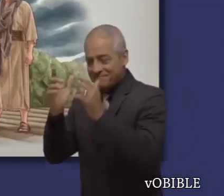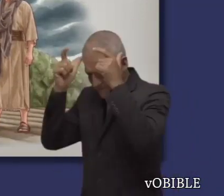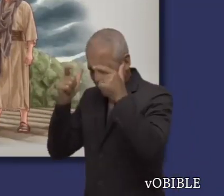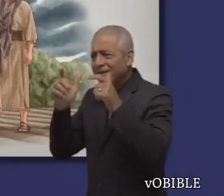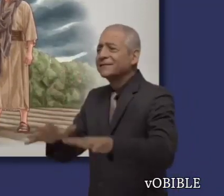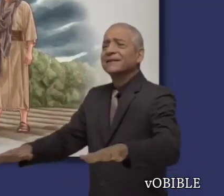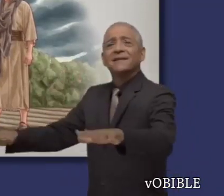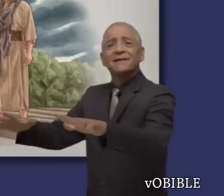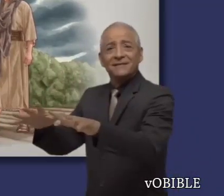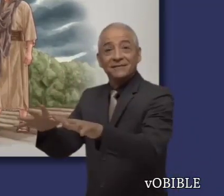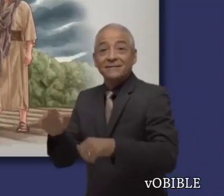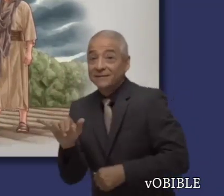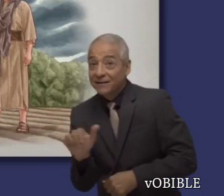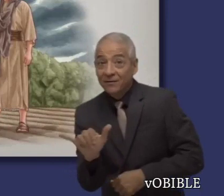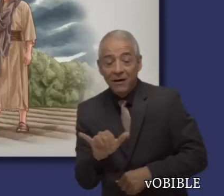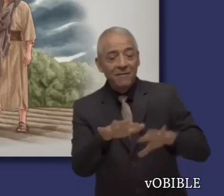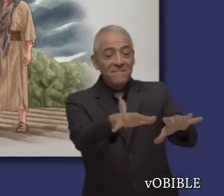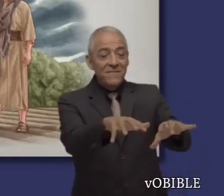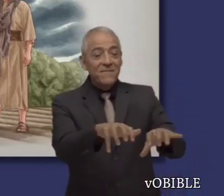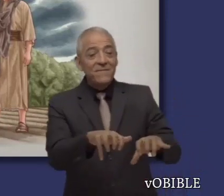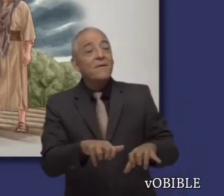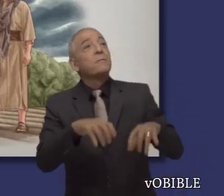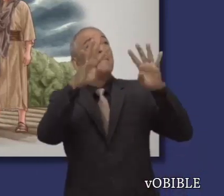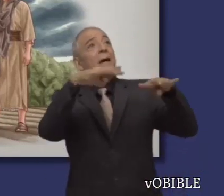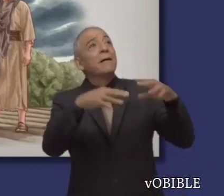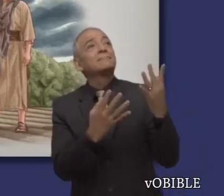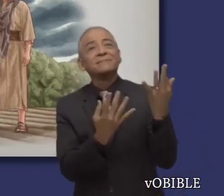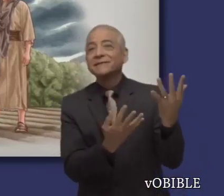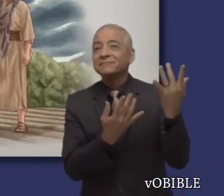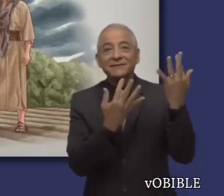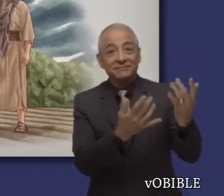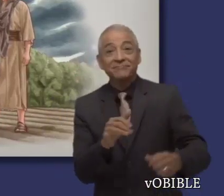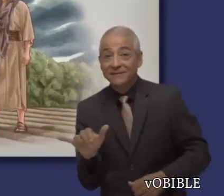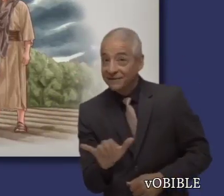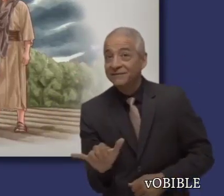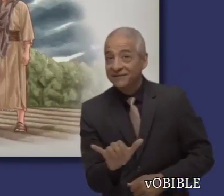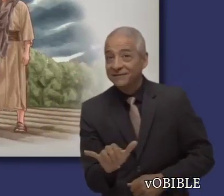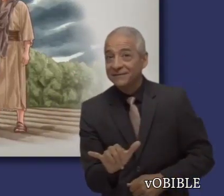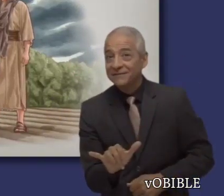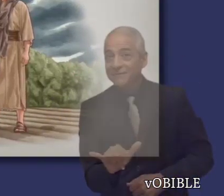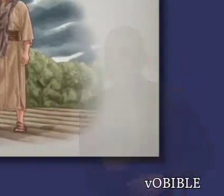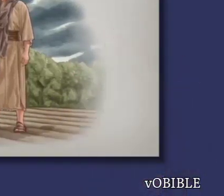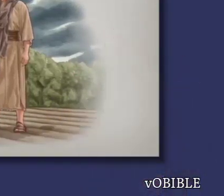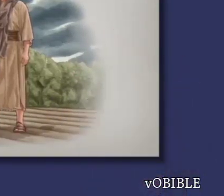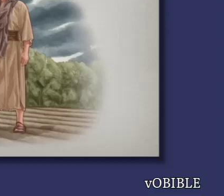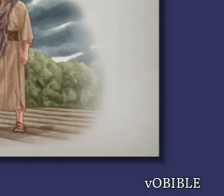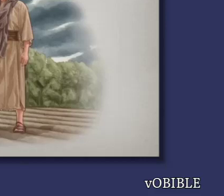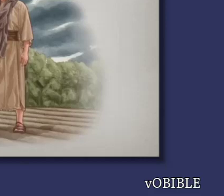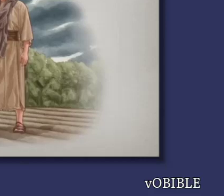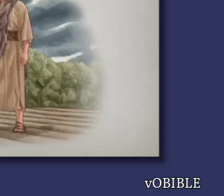lleguen las lluvias, nosotros tenemos que esperar con paciencia a que Dios cumpla las promesas relacionadas con Jesucristo.